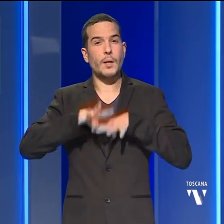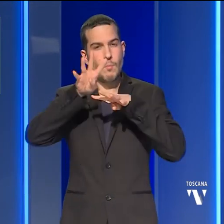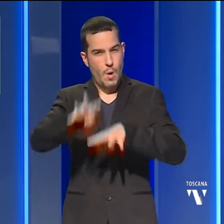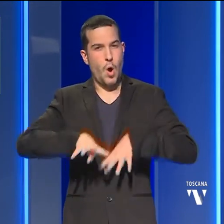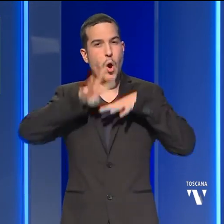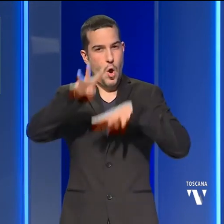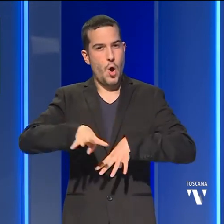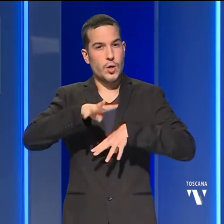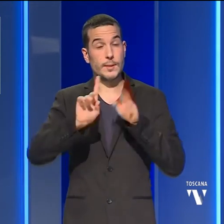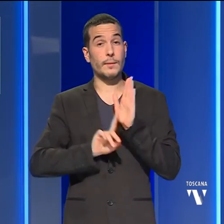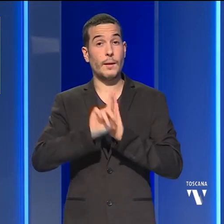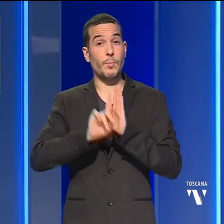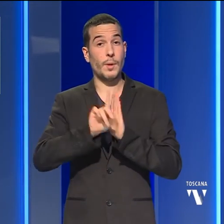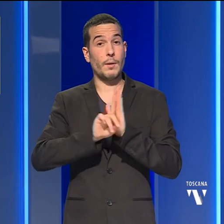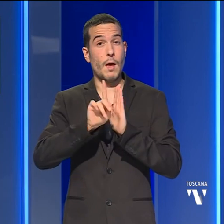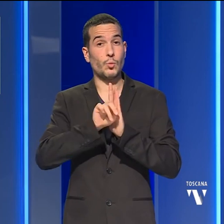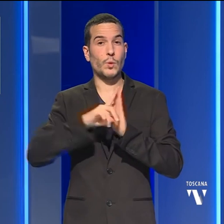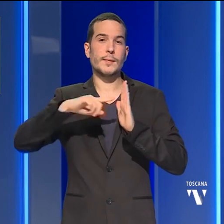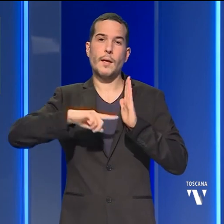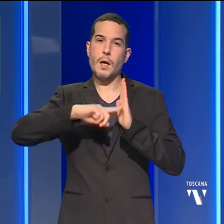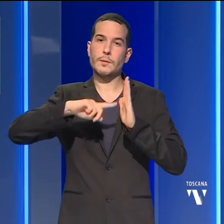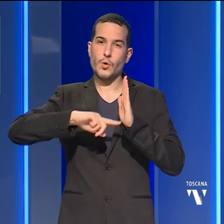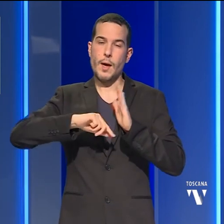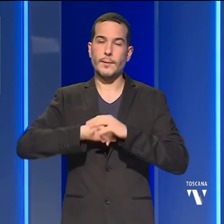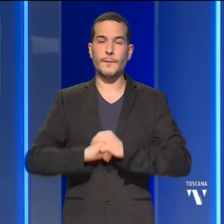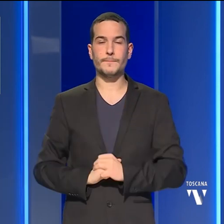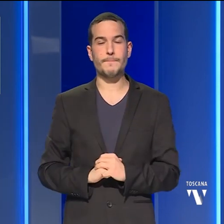mossi e le temperature stazionarie.